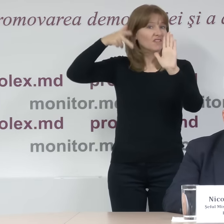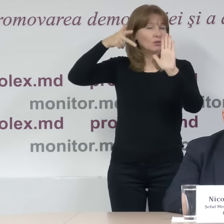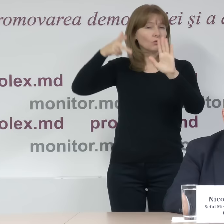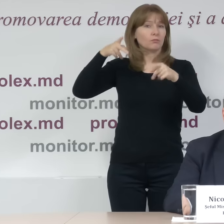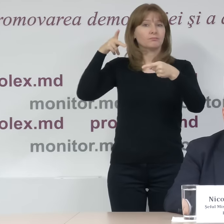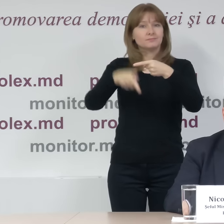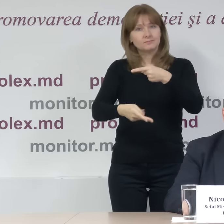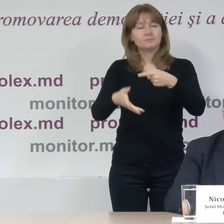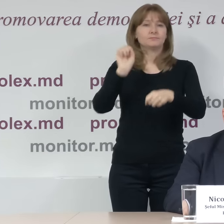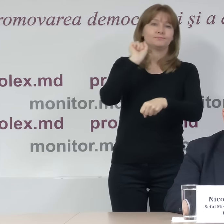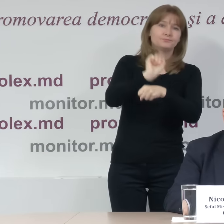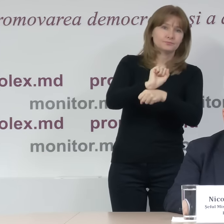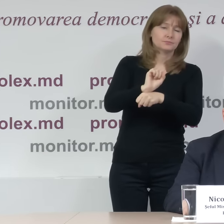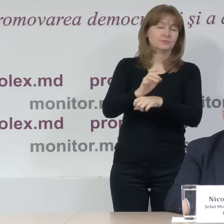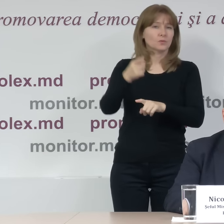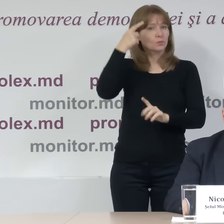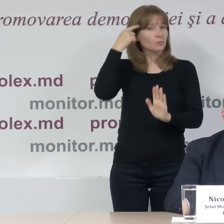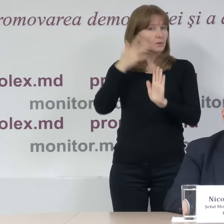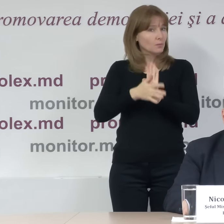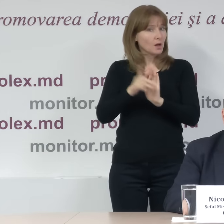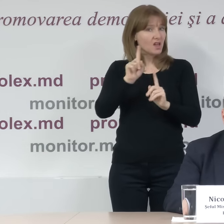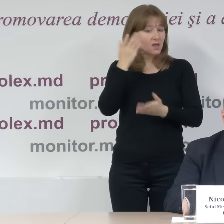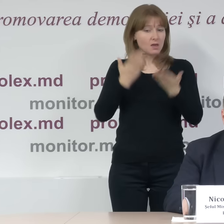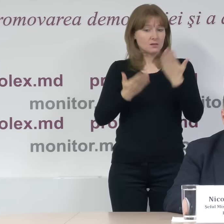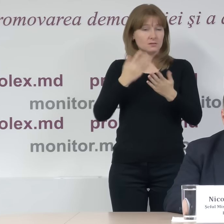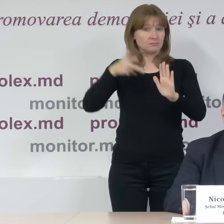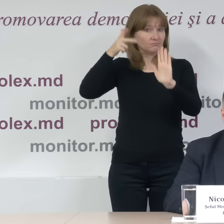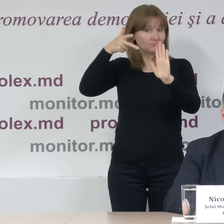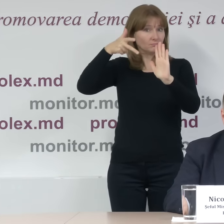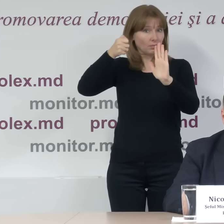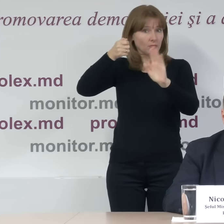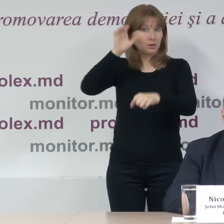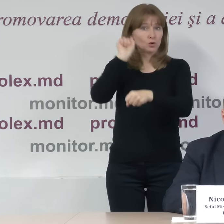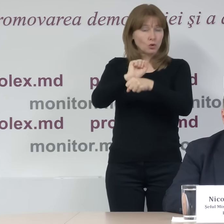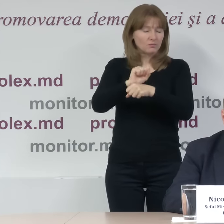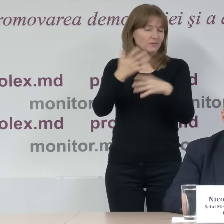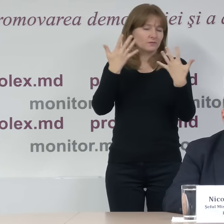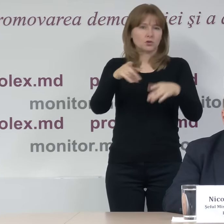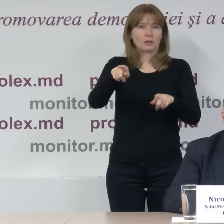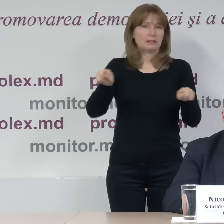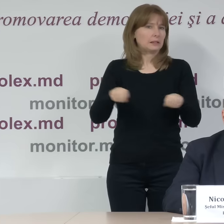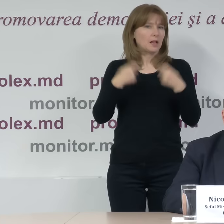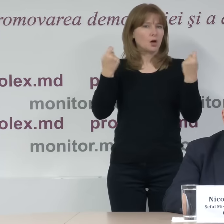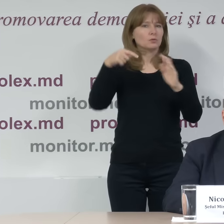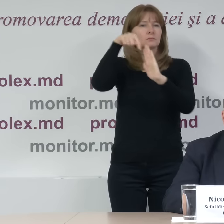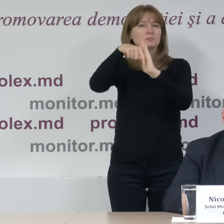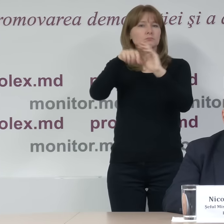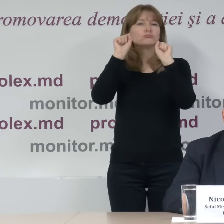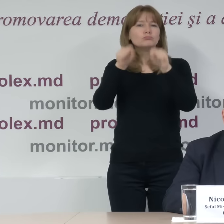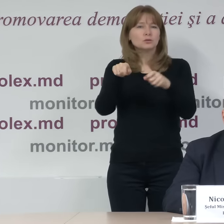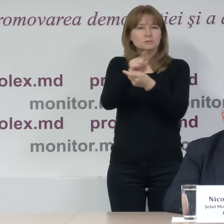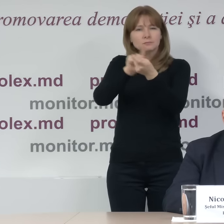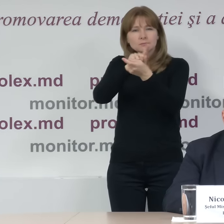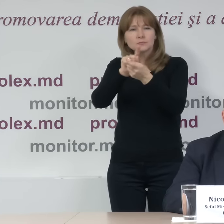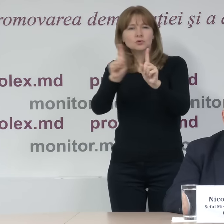amintim că orice oprire a filmării poate ridica suspiciuni și poate afecta încrederea publicului în corectitudine alegerilor. Au fost